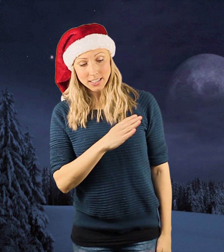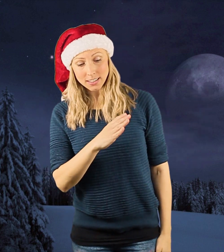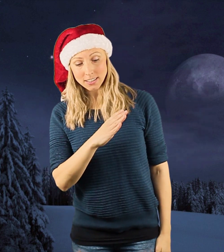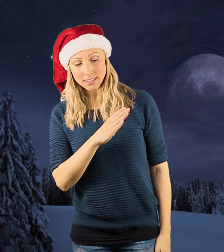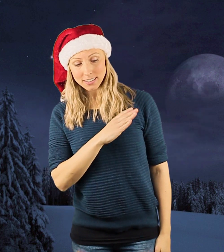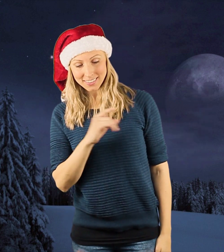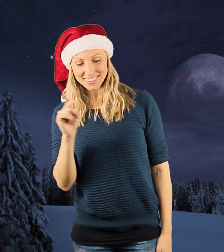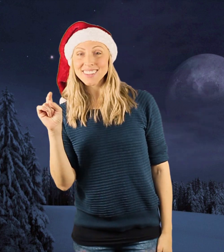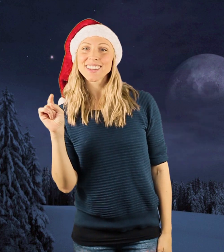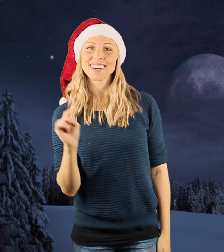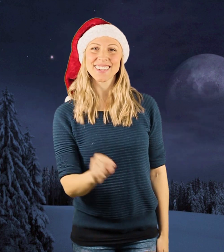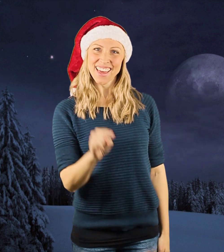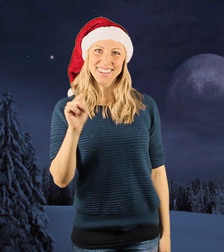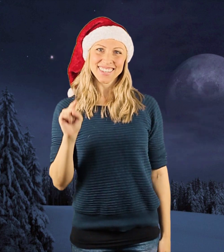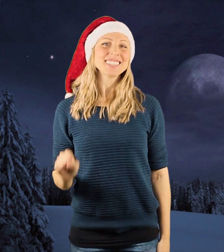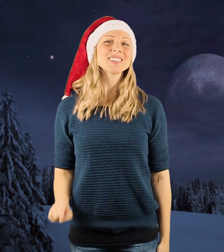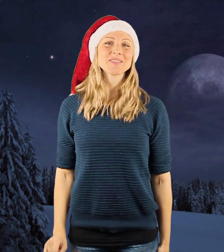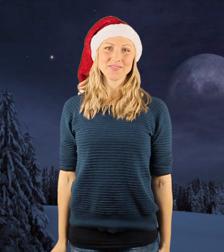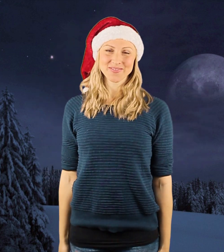redan